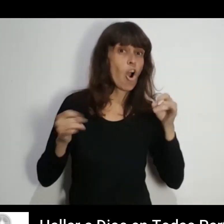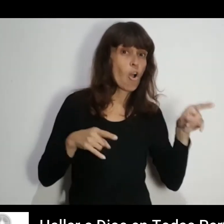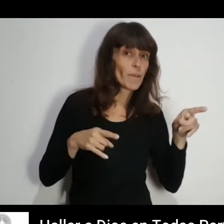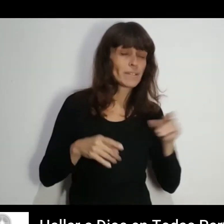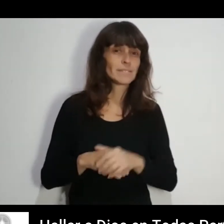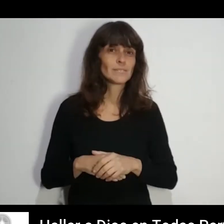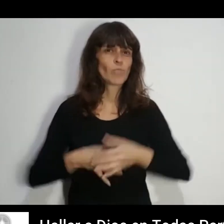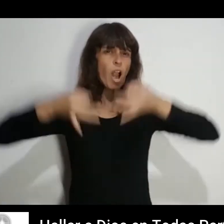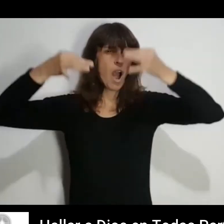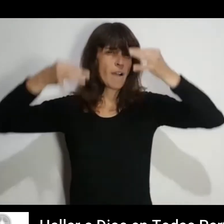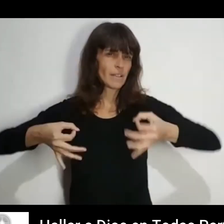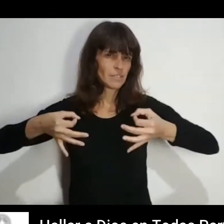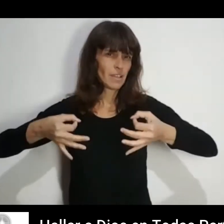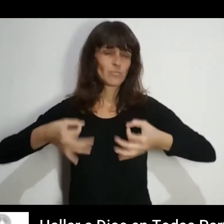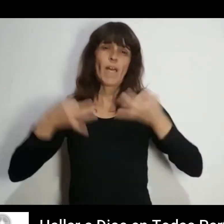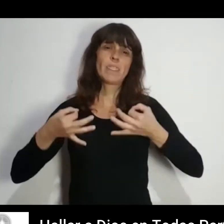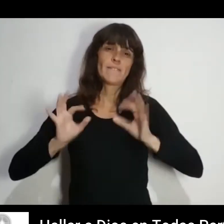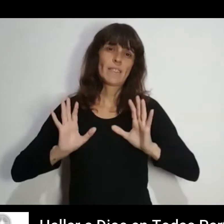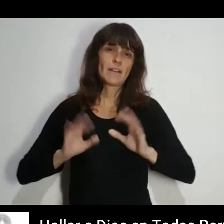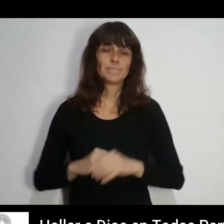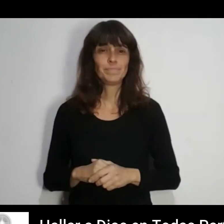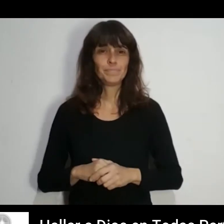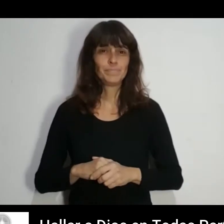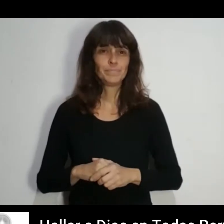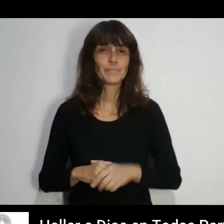Mira a este joven Un caballero caballero de verdad